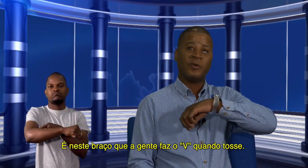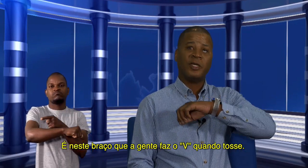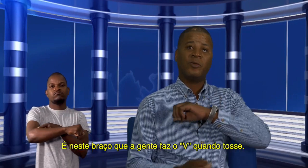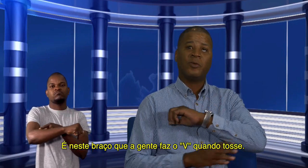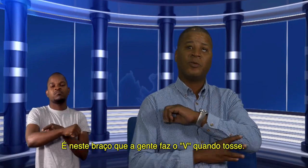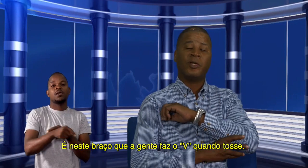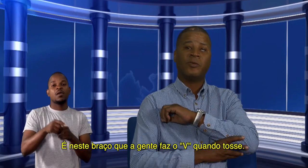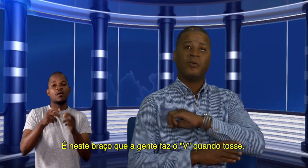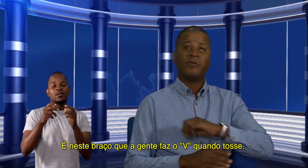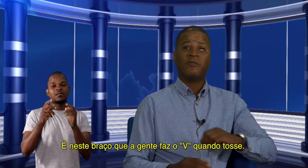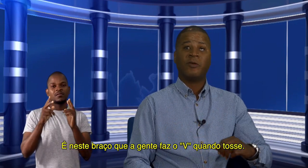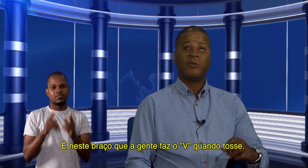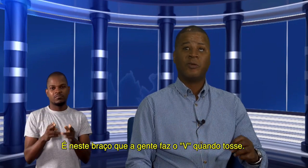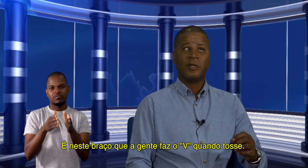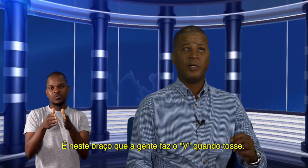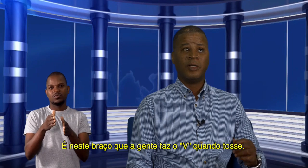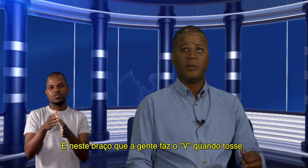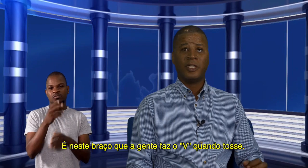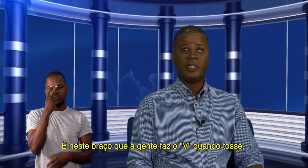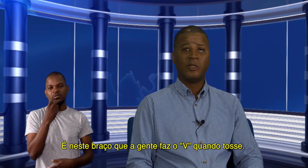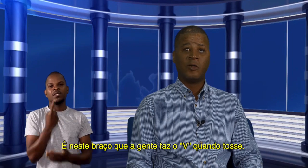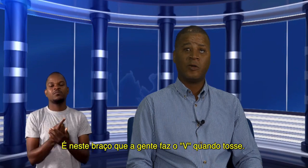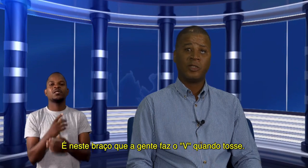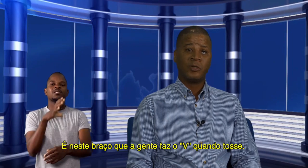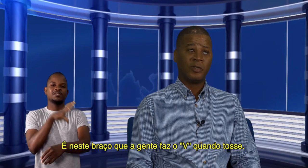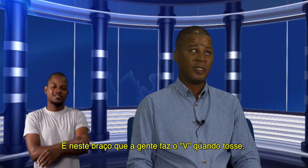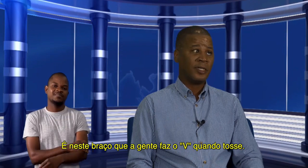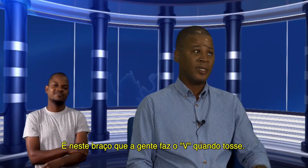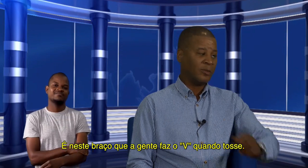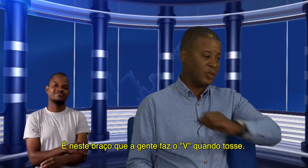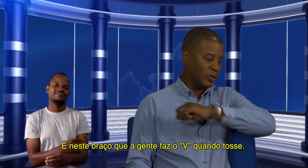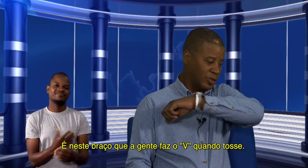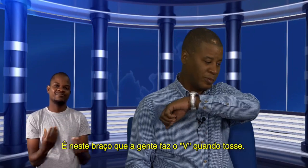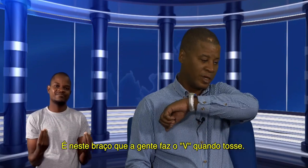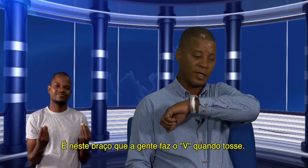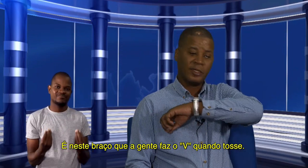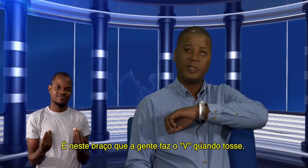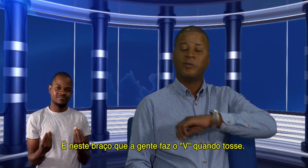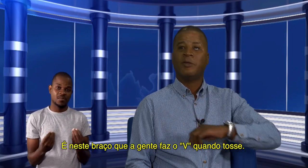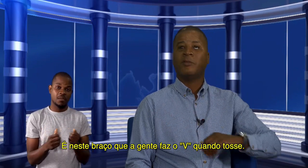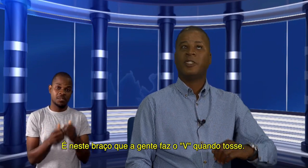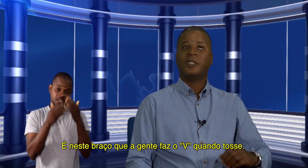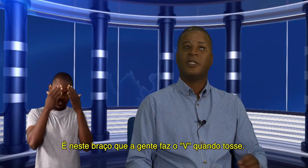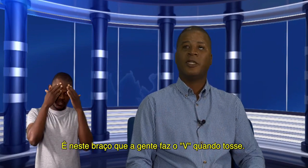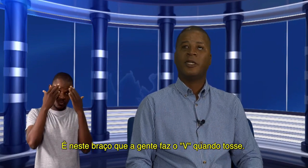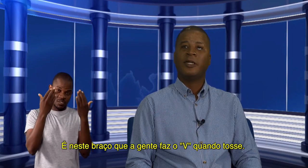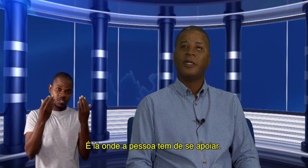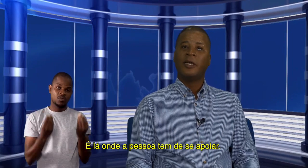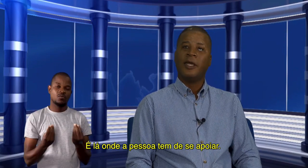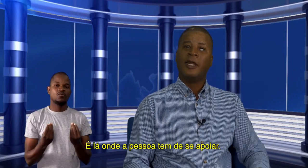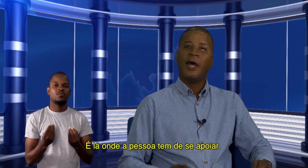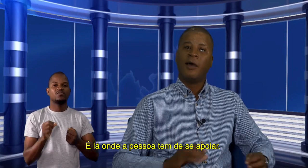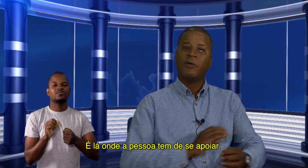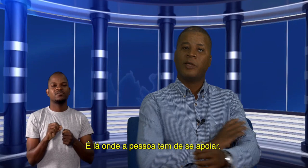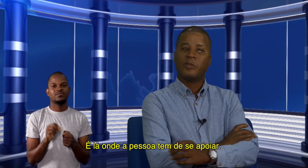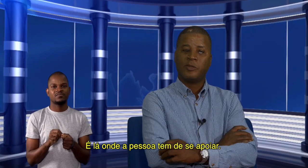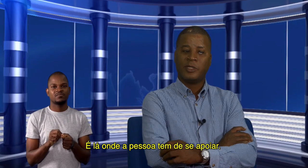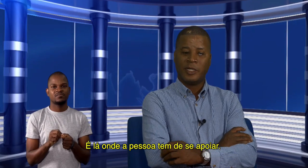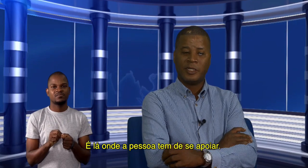o cotovelo, quando a gente tosse, temos que tossir para aquele cito. Imagina que é lá onde a pessoa tem que